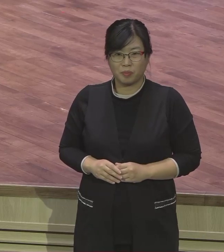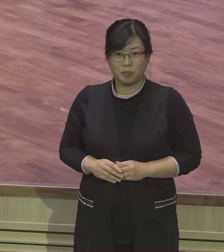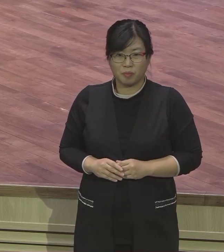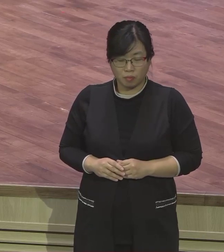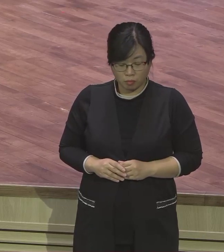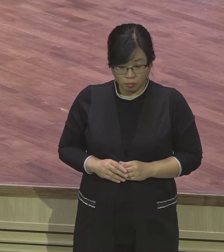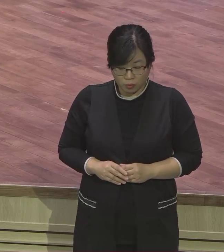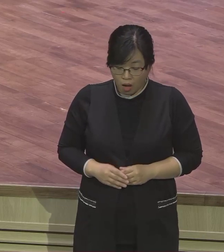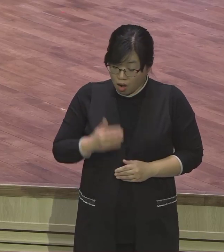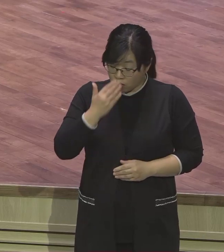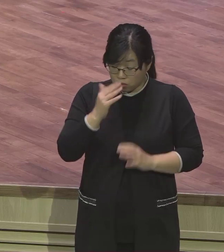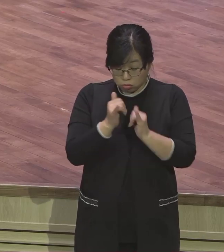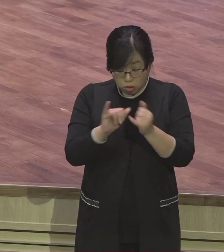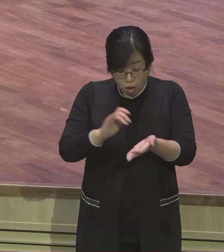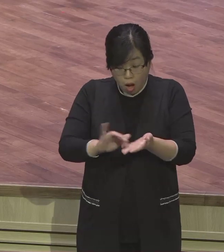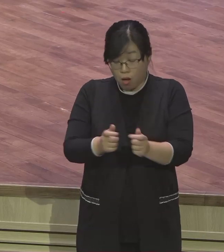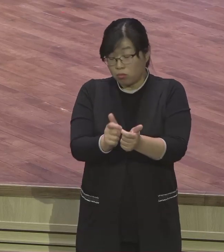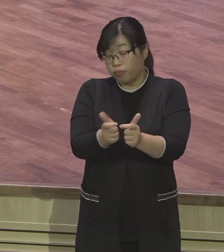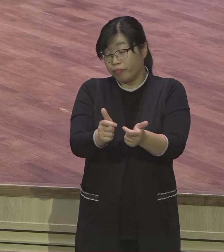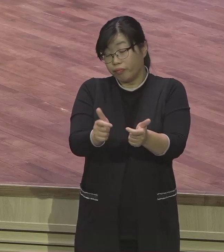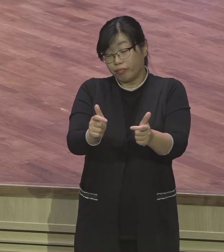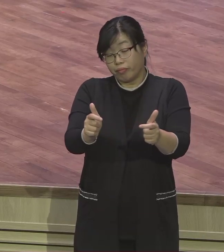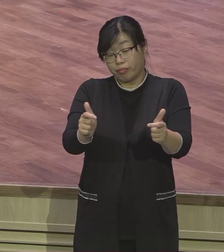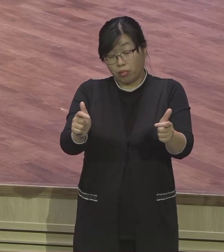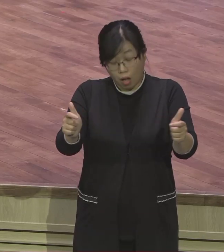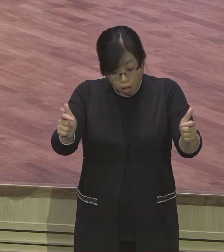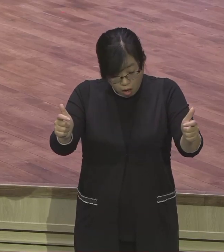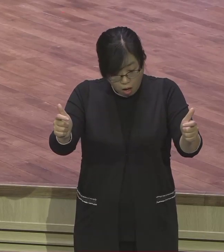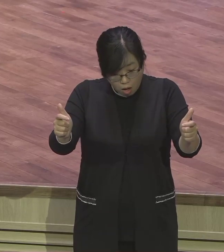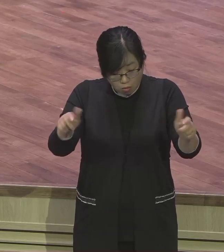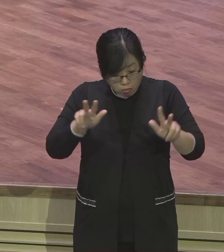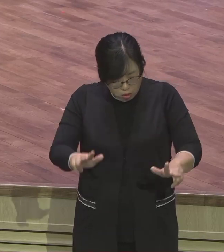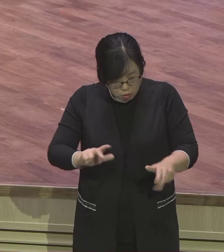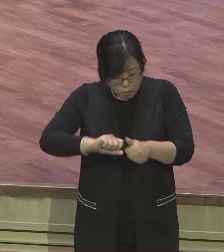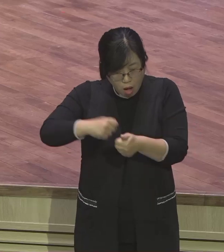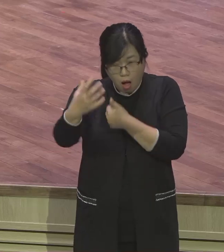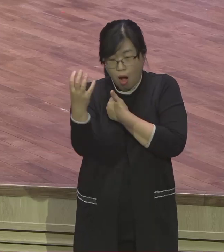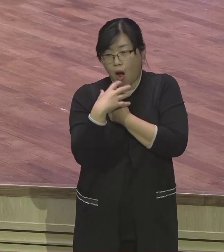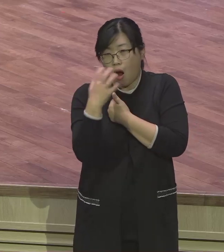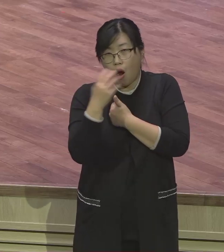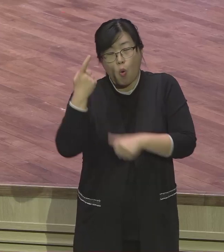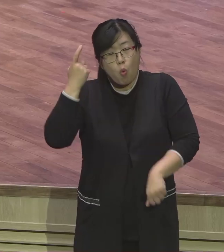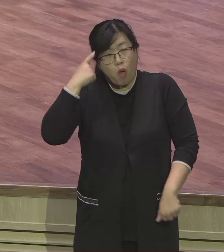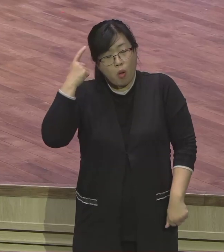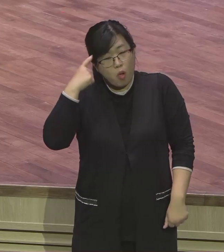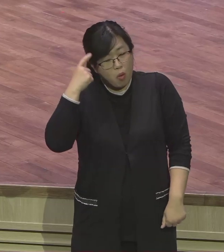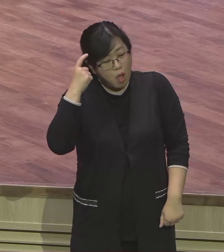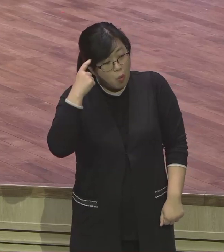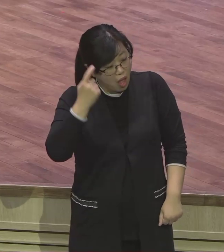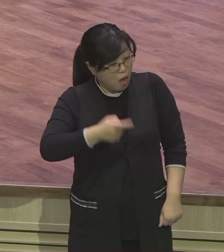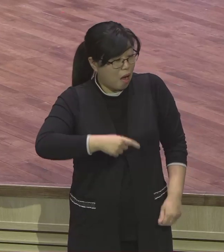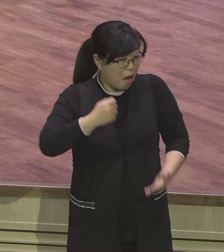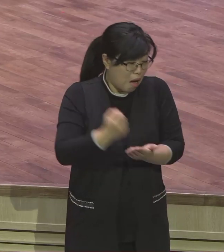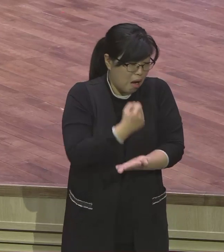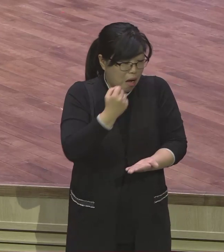했느냐 일부러 고난을 하게 한 것이 아니에요. 하나님께서 장세기 15장 13절